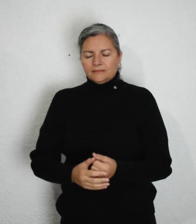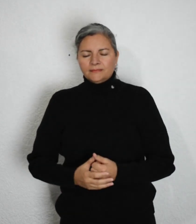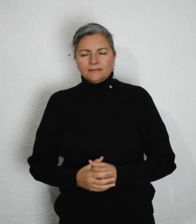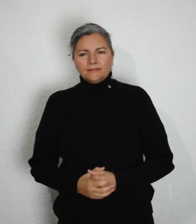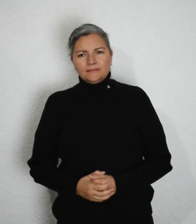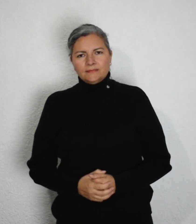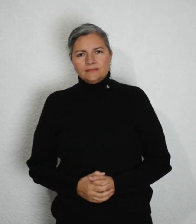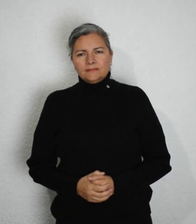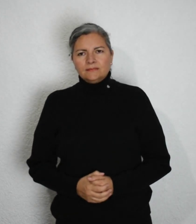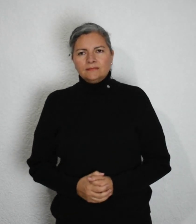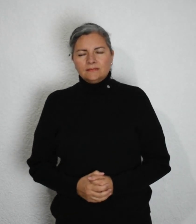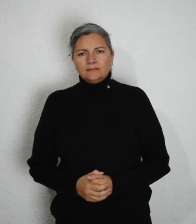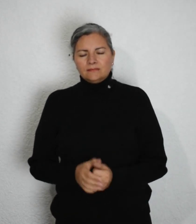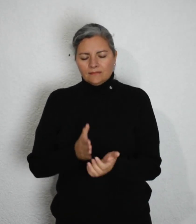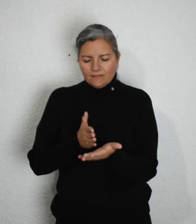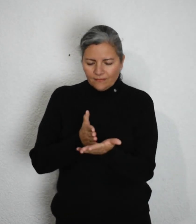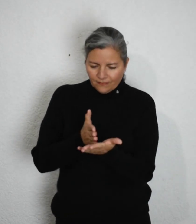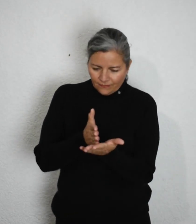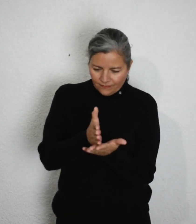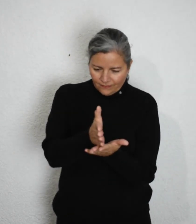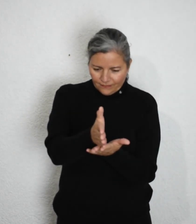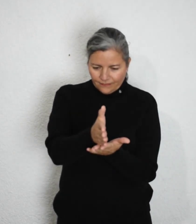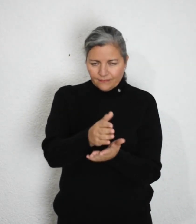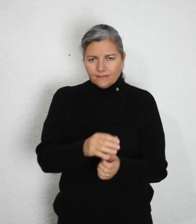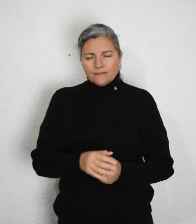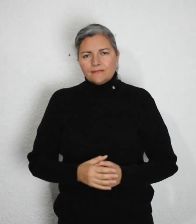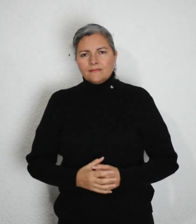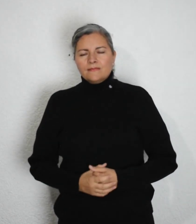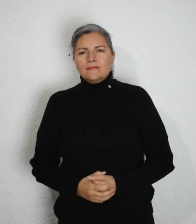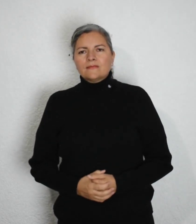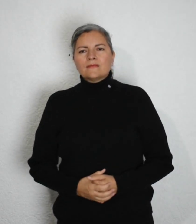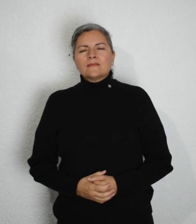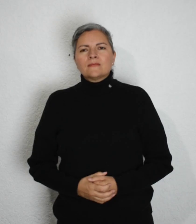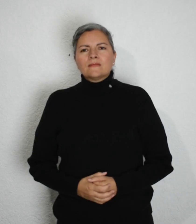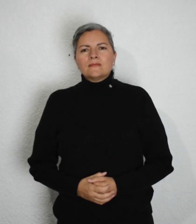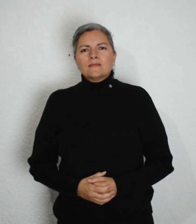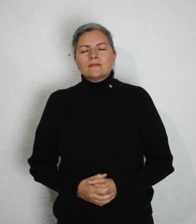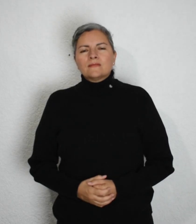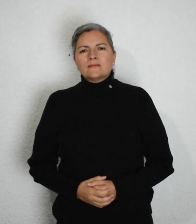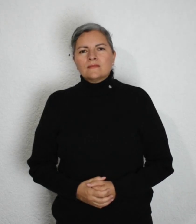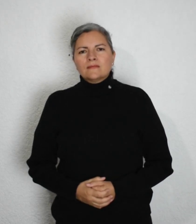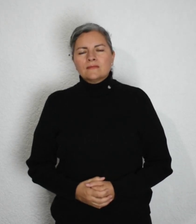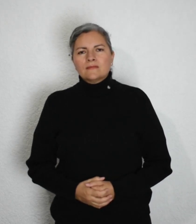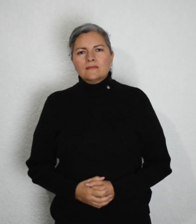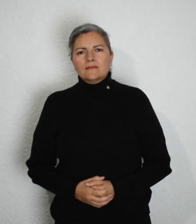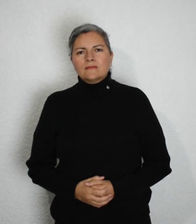Fiel fiel, daños materiales,